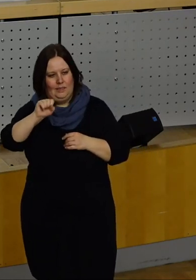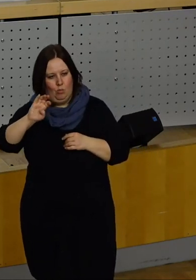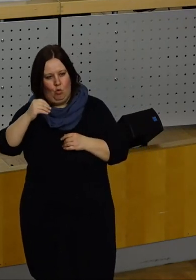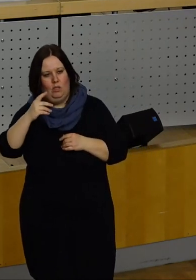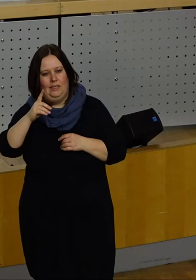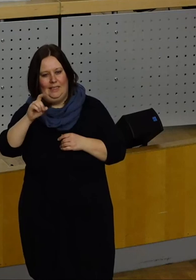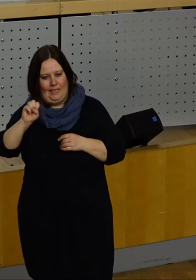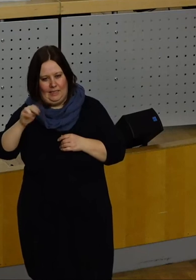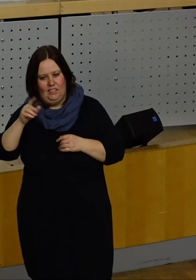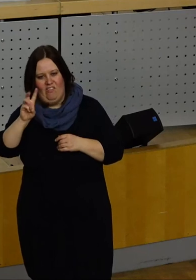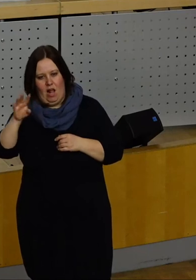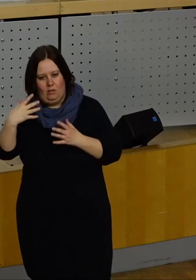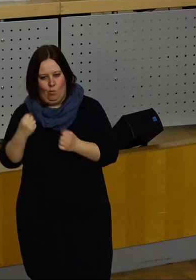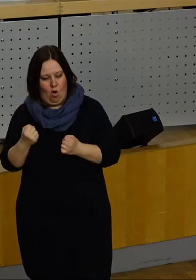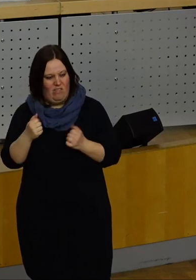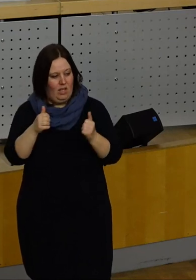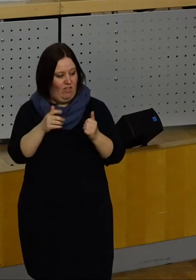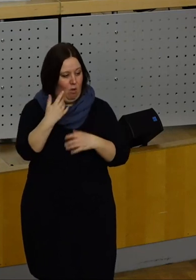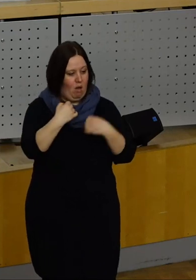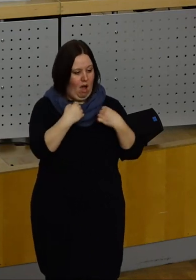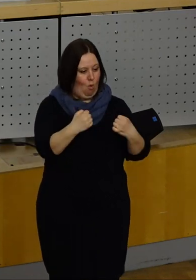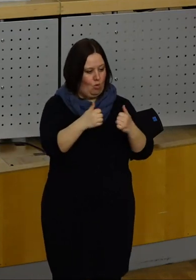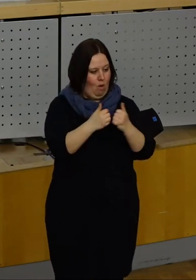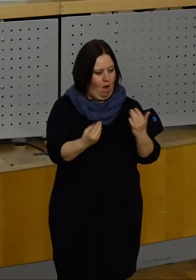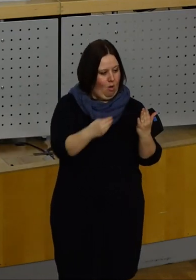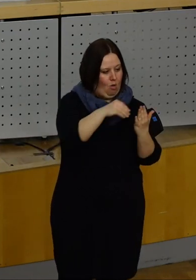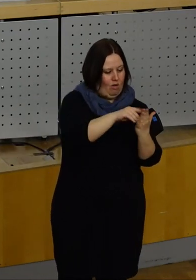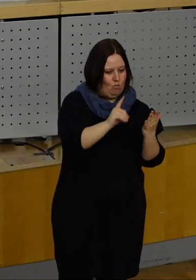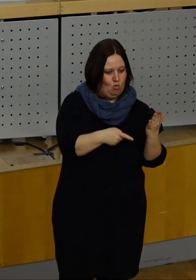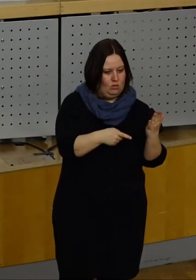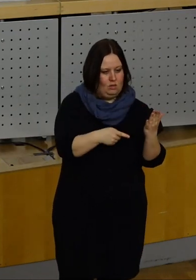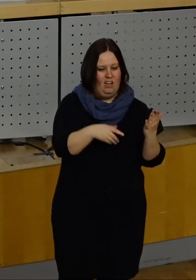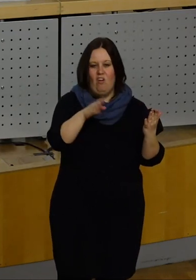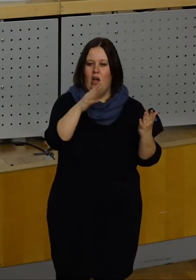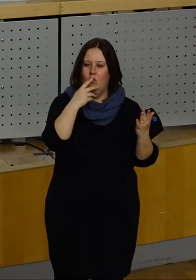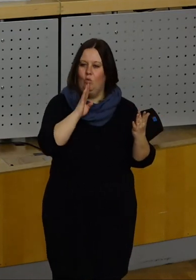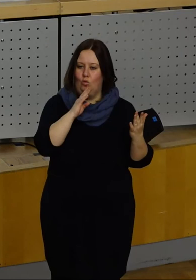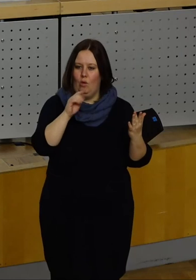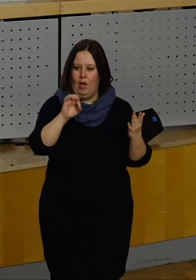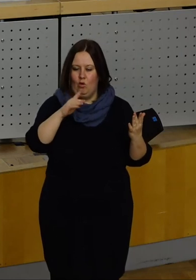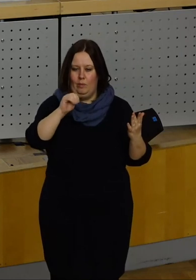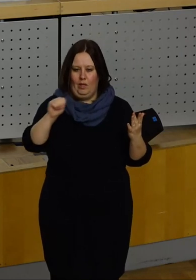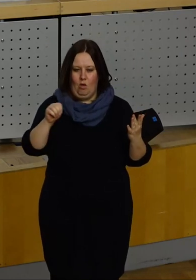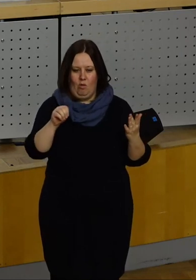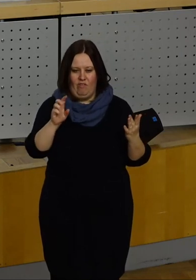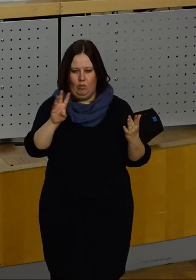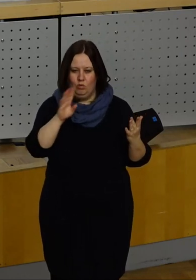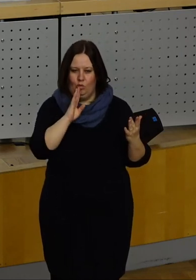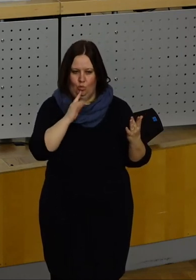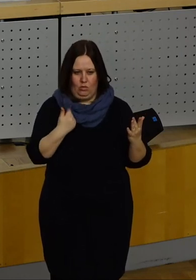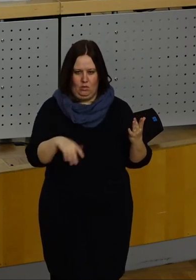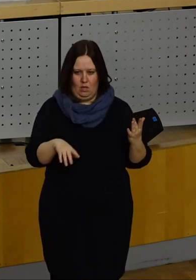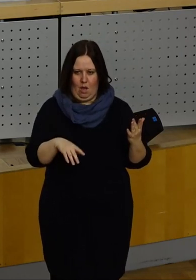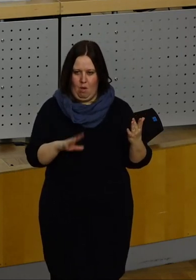-Waldburg, das auf ihrer Papiere von ihrem Fahrzeug stehen haben muss, wo doch Miriam Waldburg vollkommen ausreichend wäre.